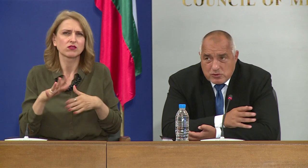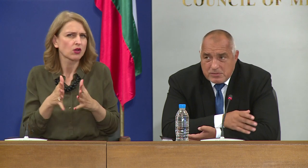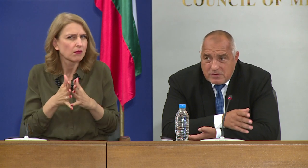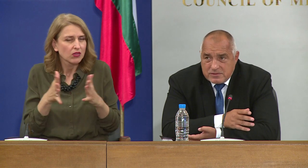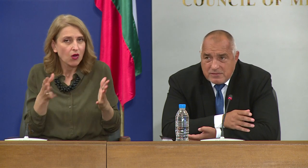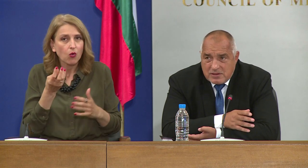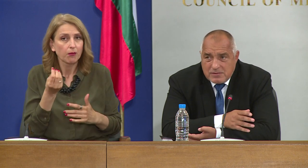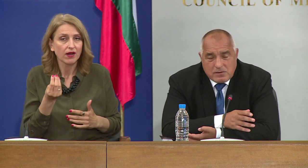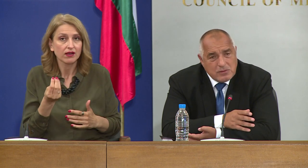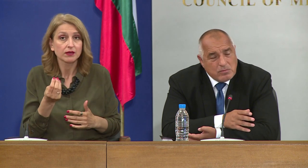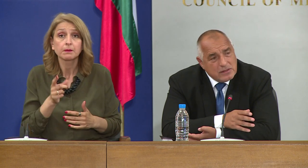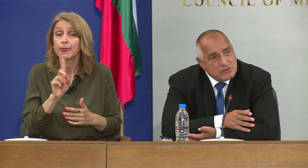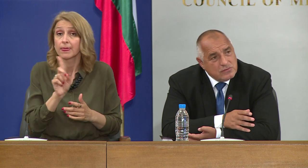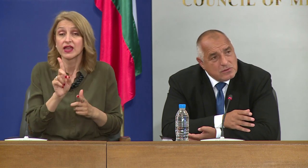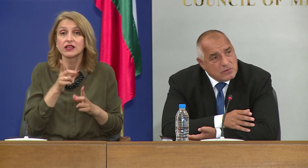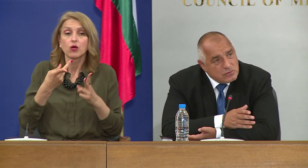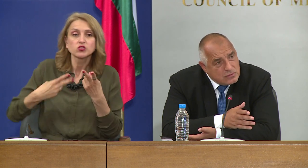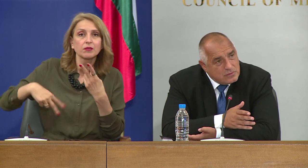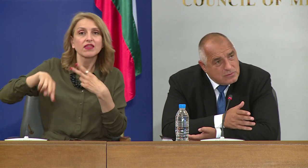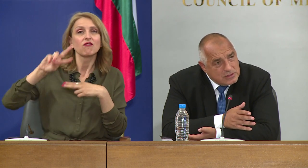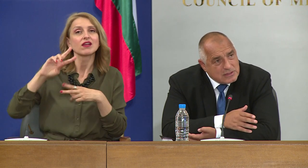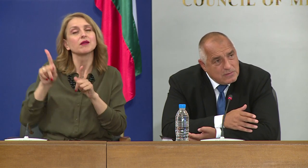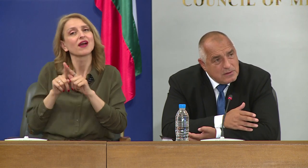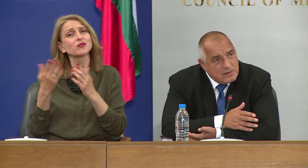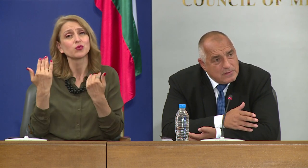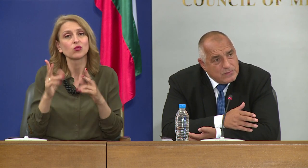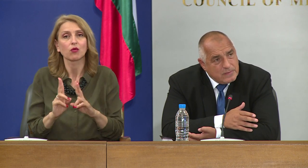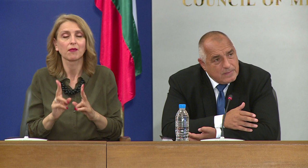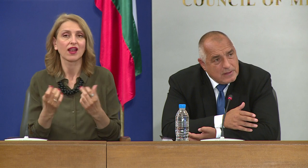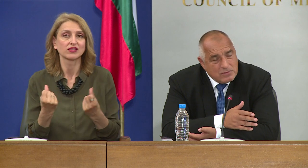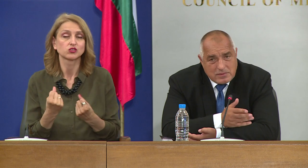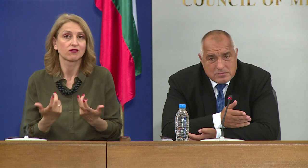Не можем да се върнеме към нормалния живот, който искаме.